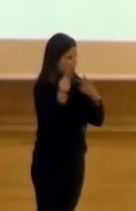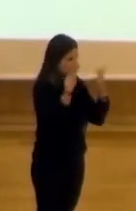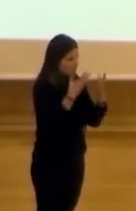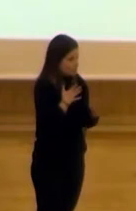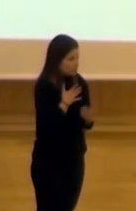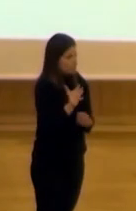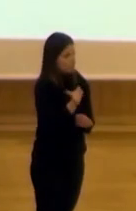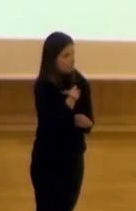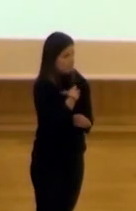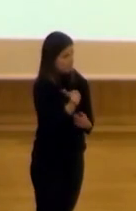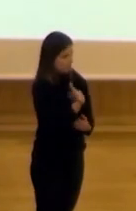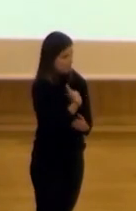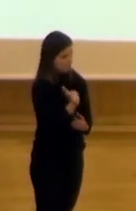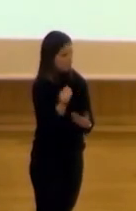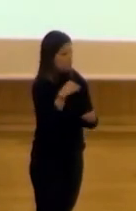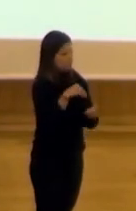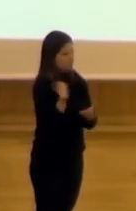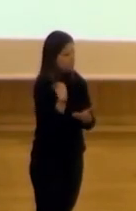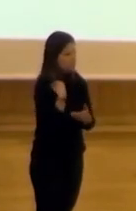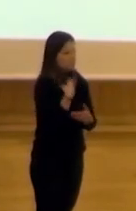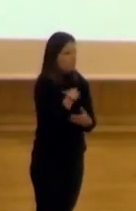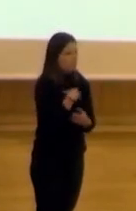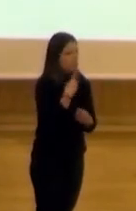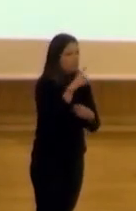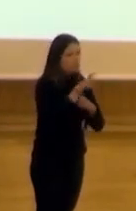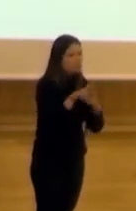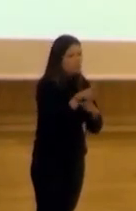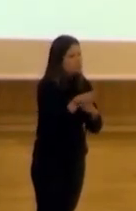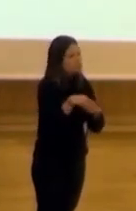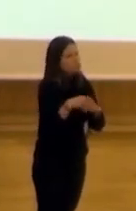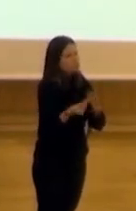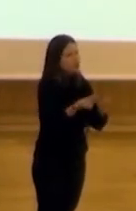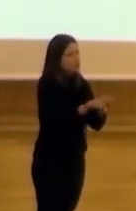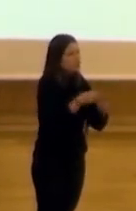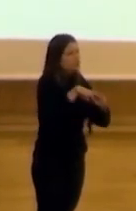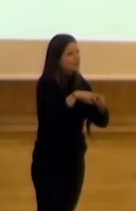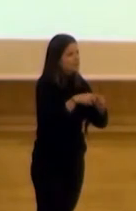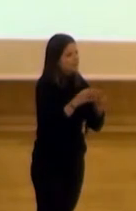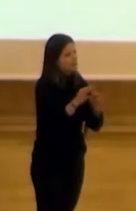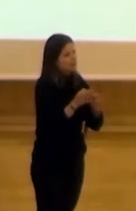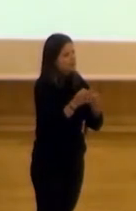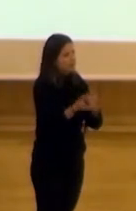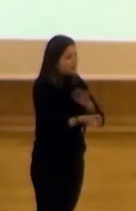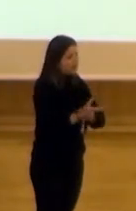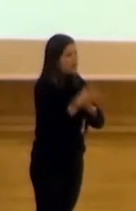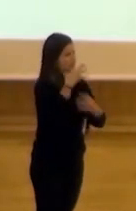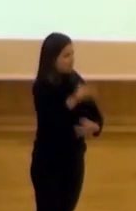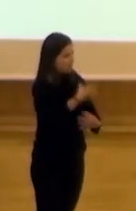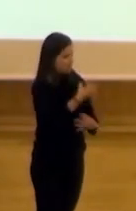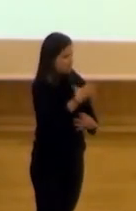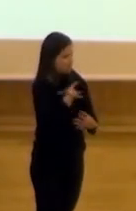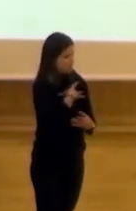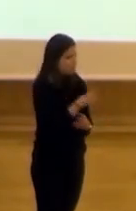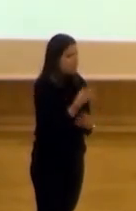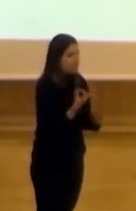función acá, decían los funcionarios cuando le preguntábamos qué era lo que iban a aportar en esos talleres, era darle un marco de realidad, de lo que sí se podía y